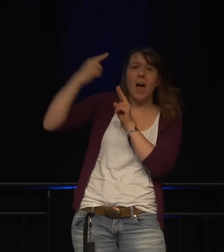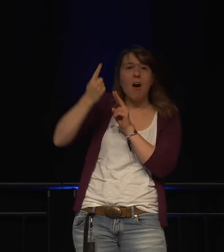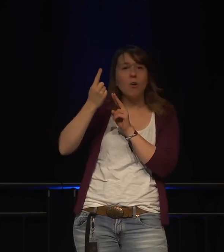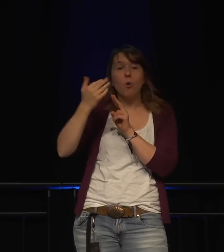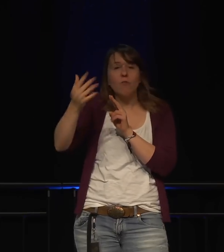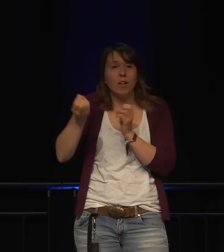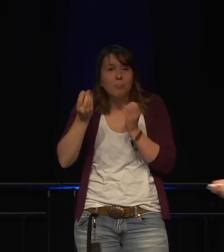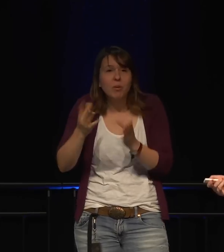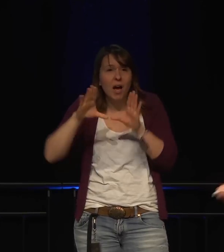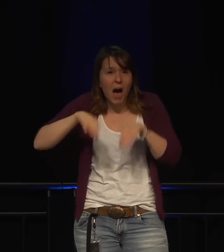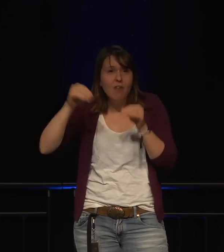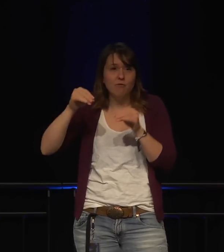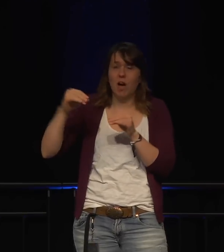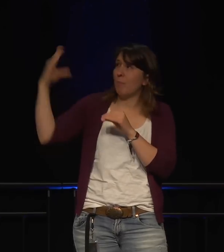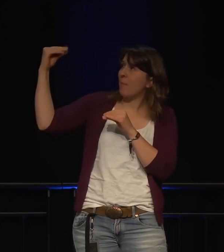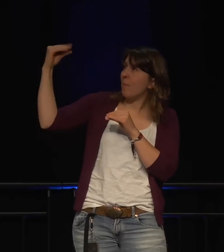zu sprechen, auf Spanisch.